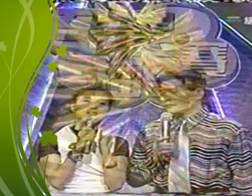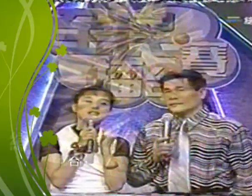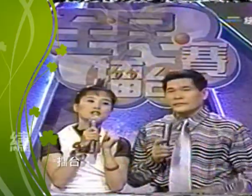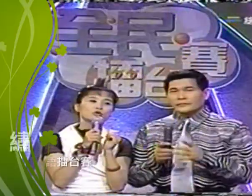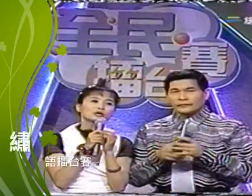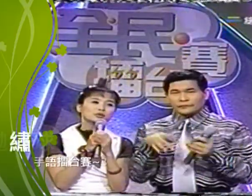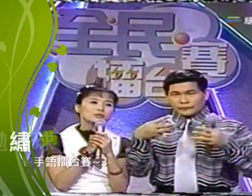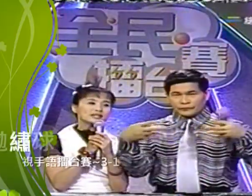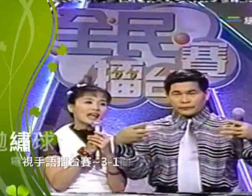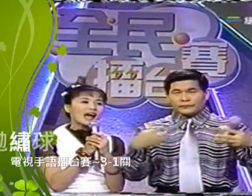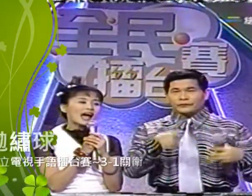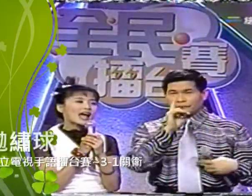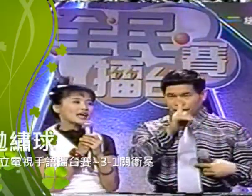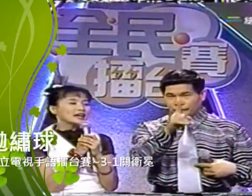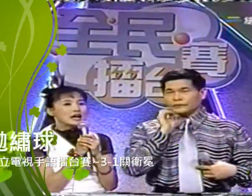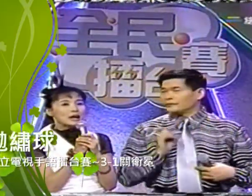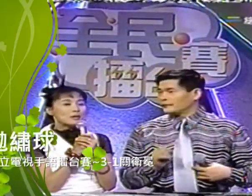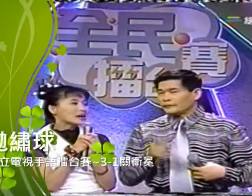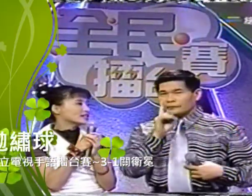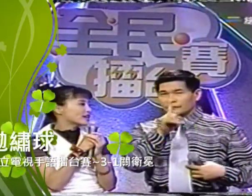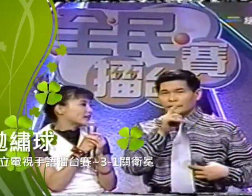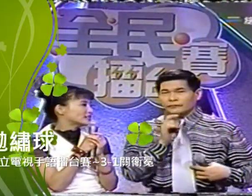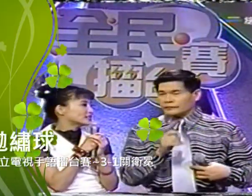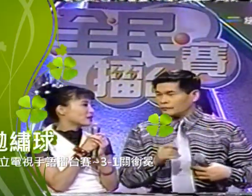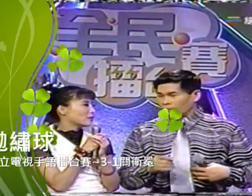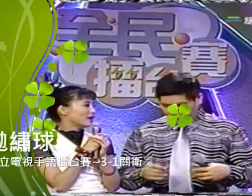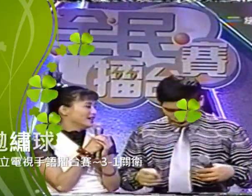今天首歌曲本在斑馬縣來介紹吧